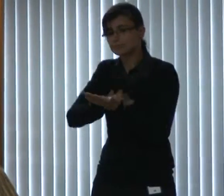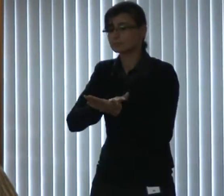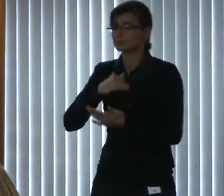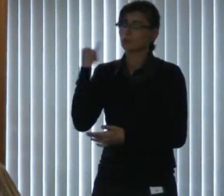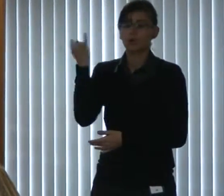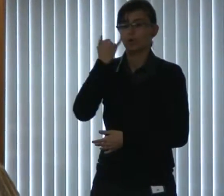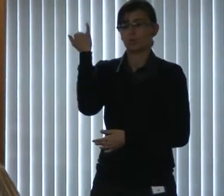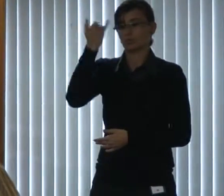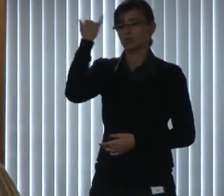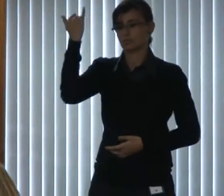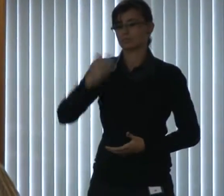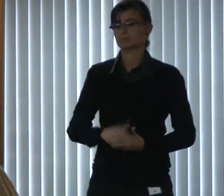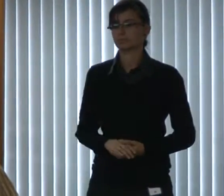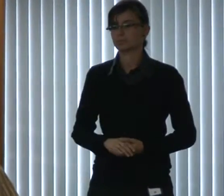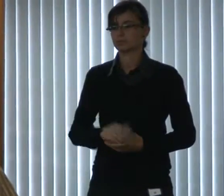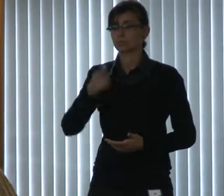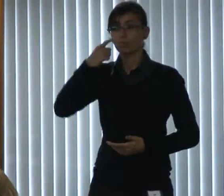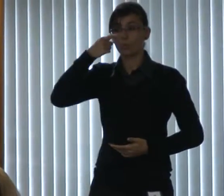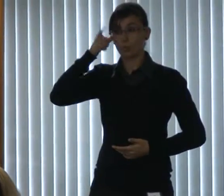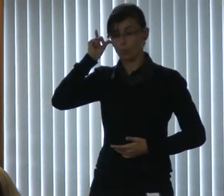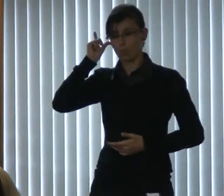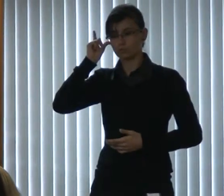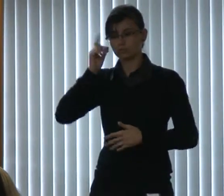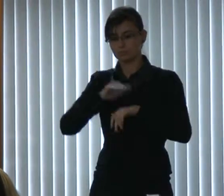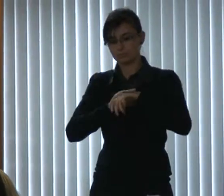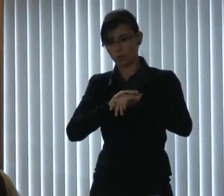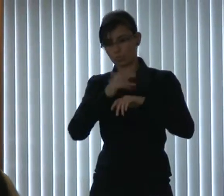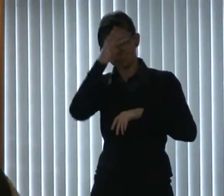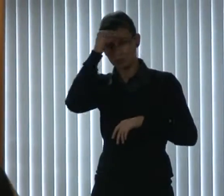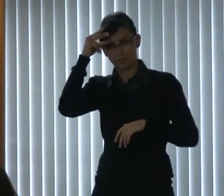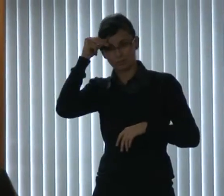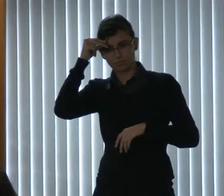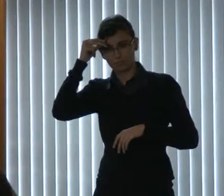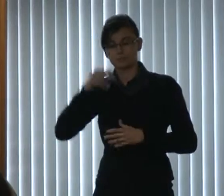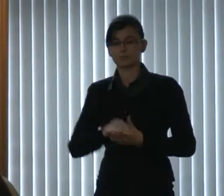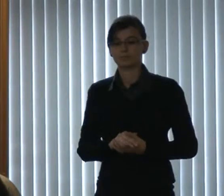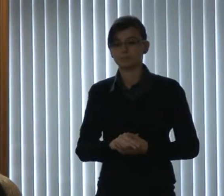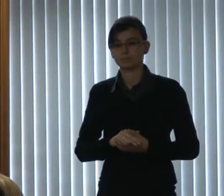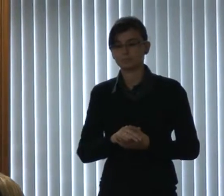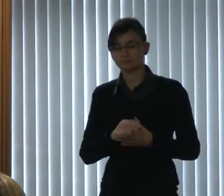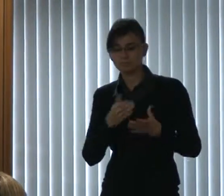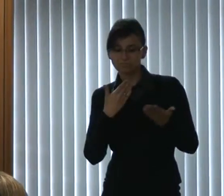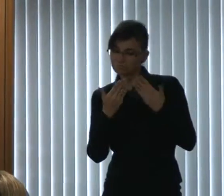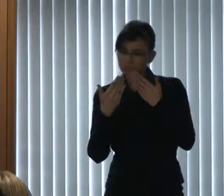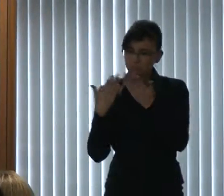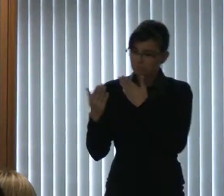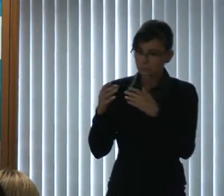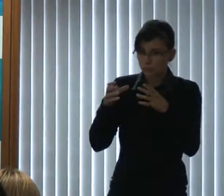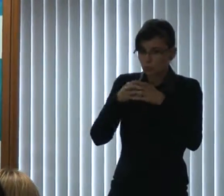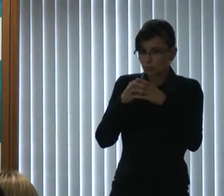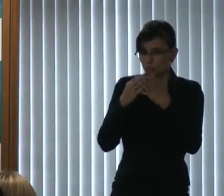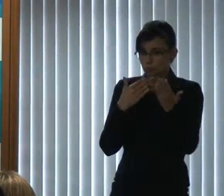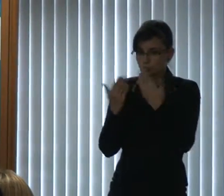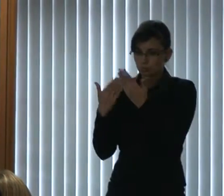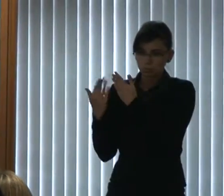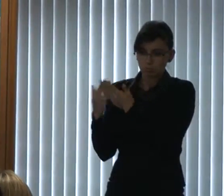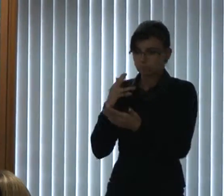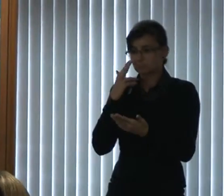Ontem, numa conversa com o Prefeito Municipal, numa roda de amigos, de bate-papo com pessoas com deficiência, nós